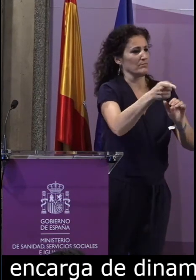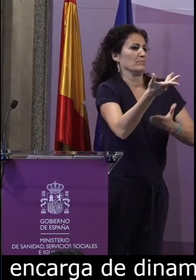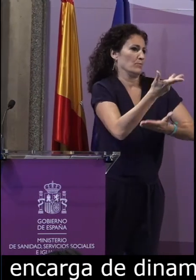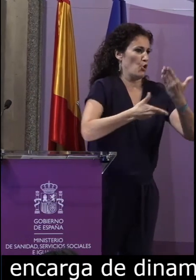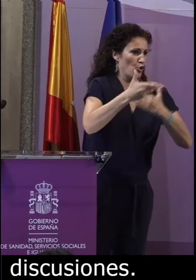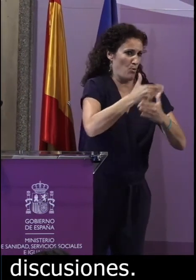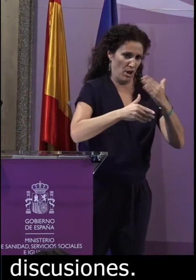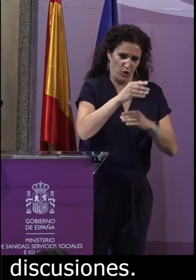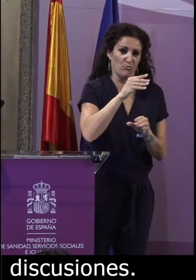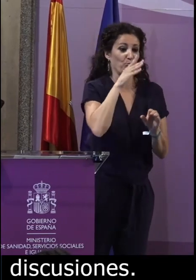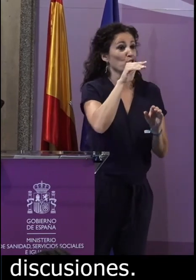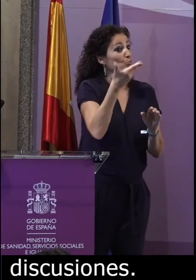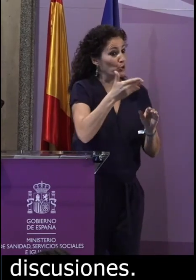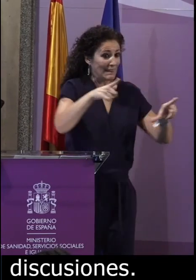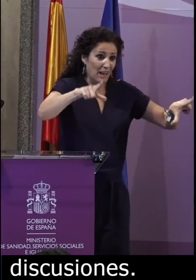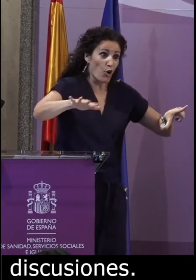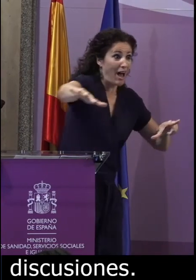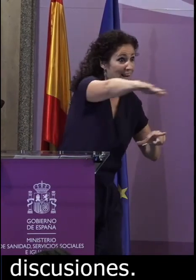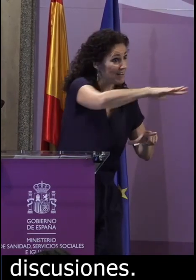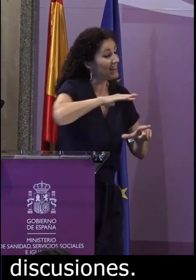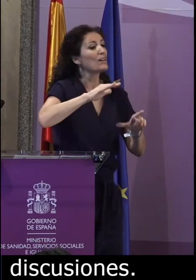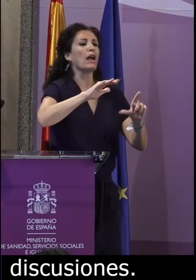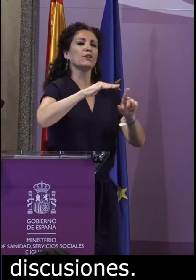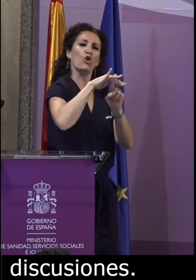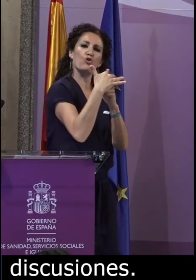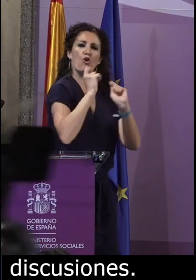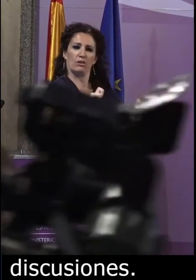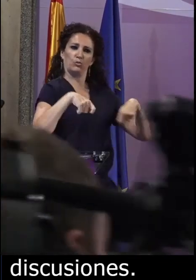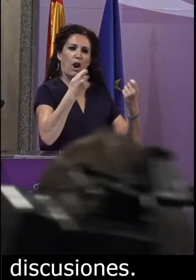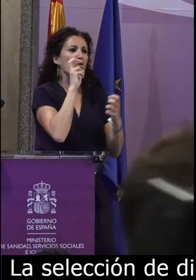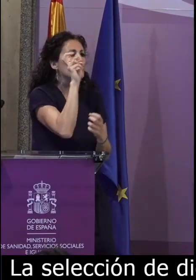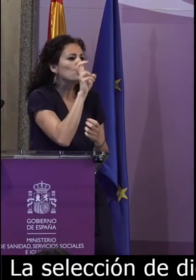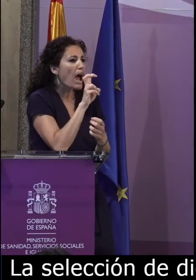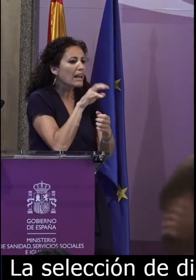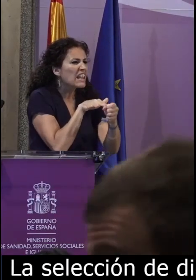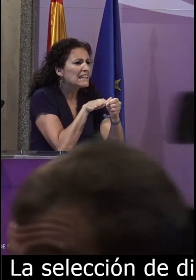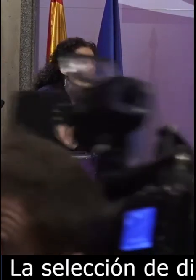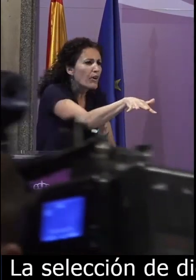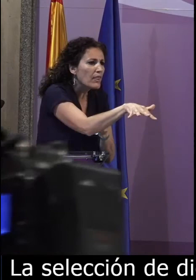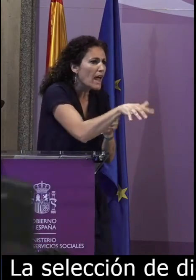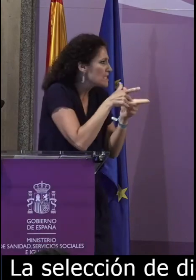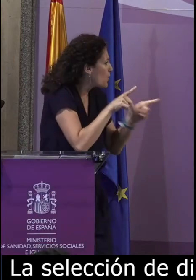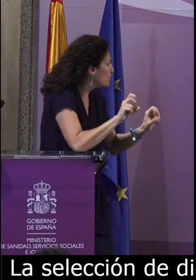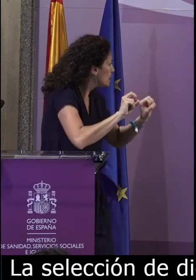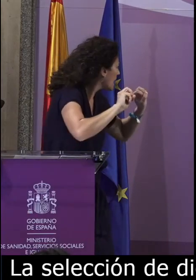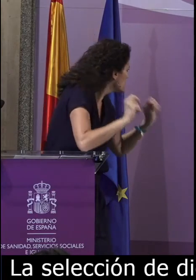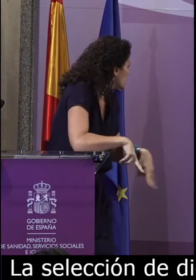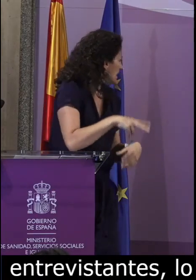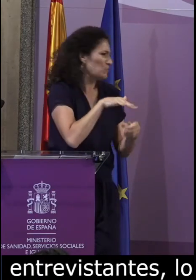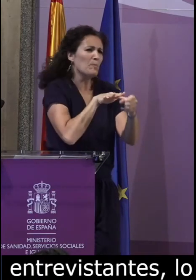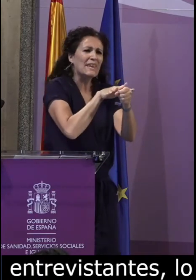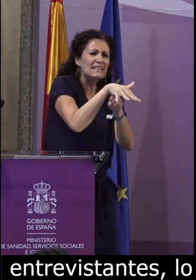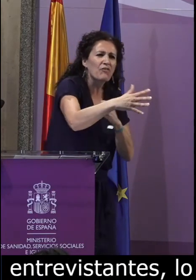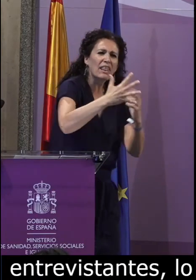dicho entrevistador lo hacemos conjuntamente en colaboración con las federaciones y asociaciones de personas sordas, buscando la